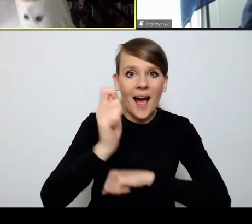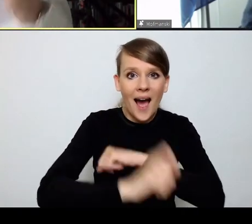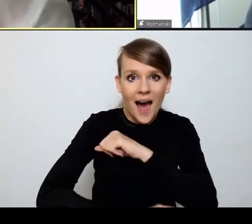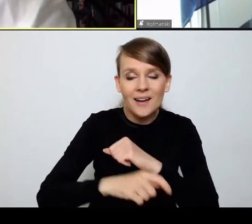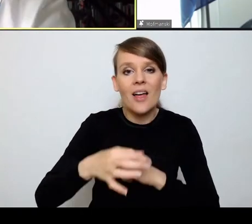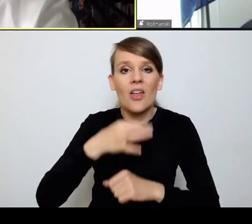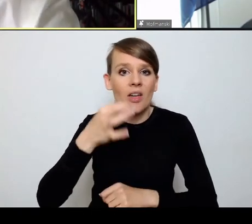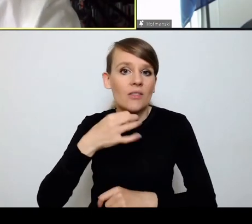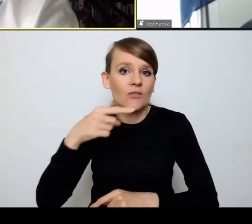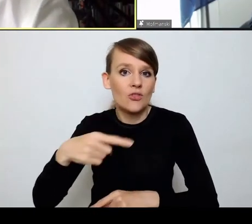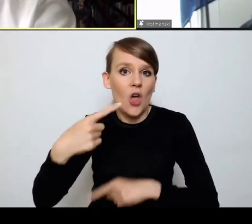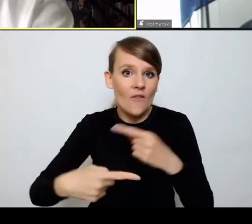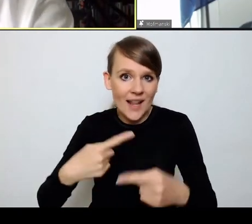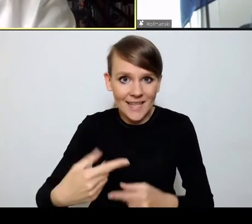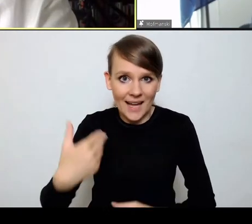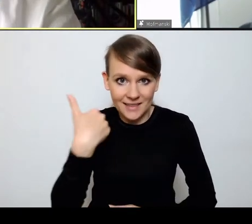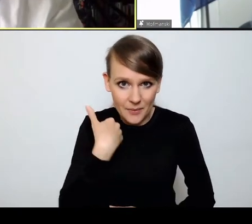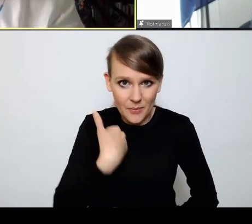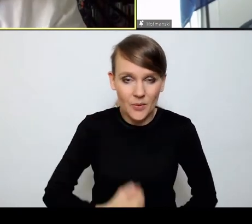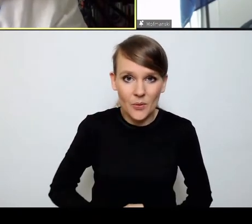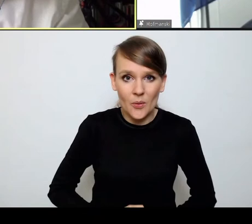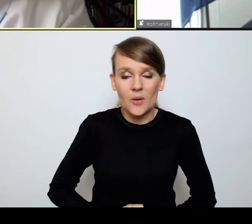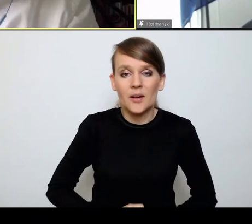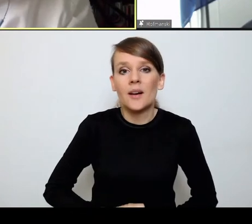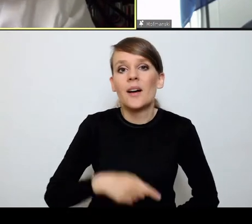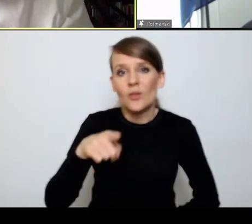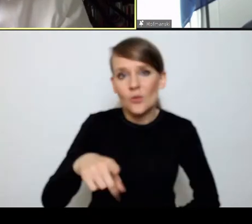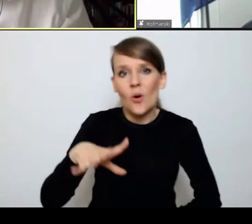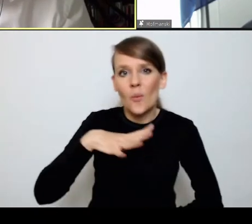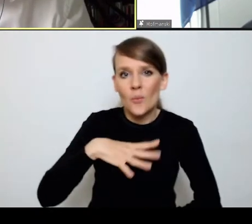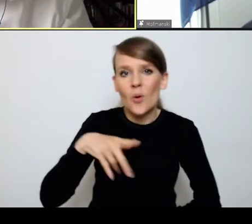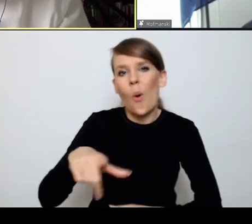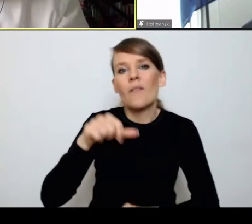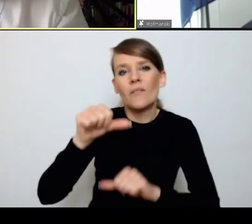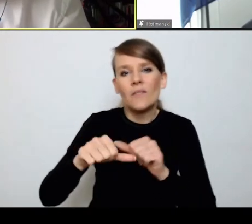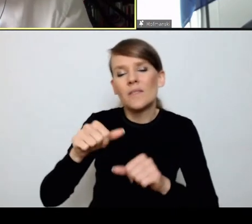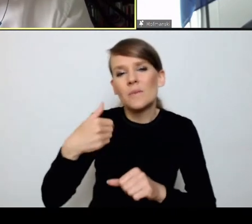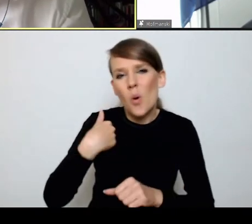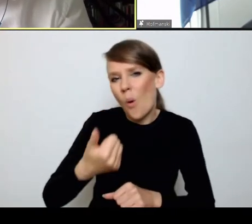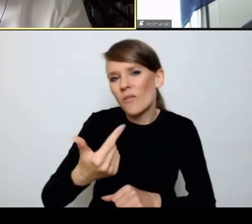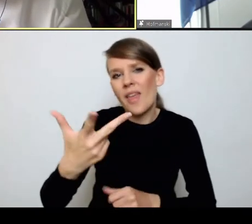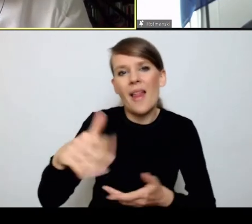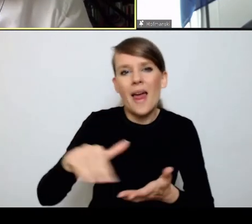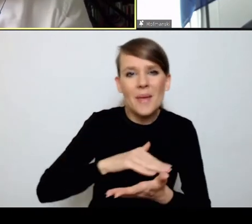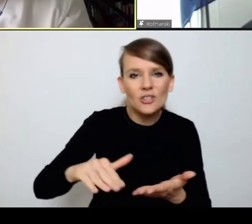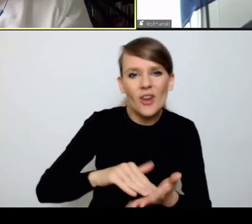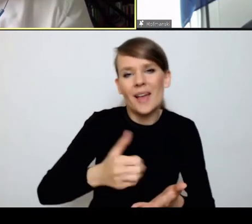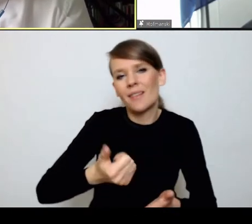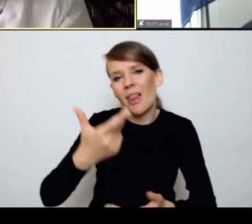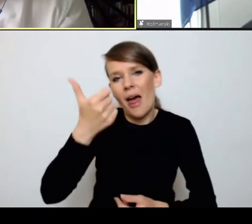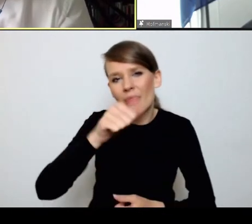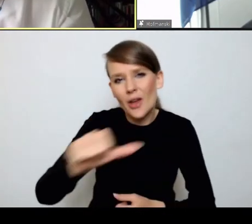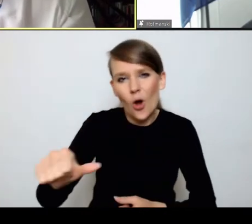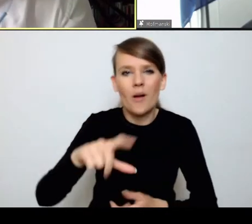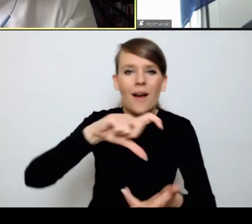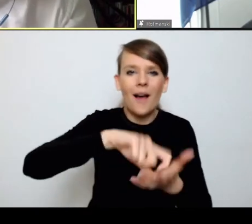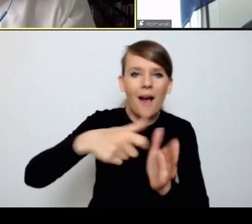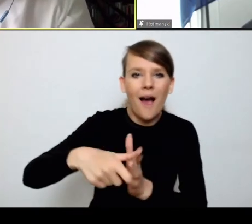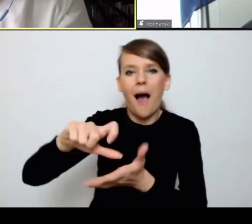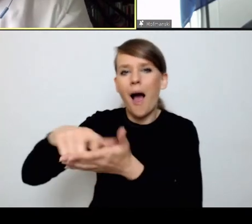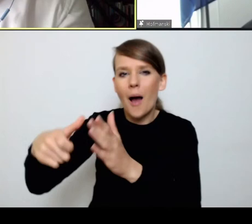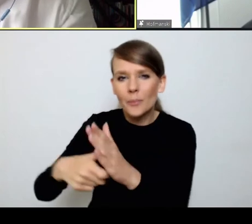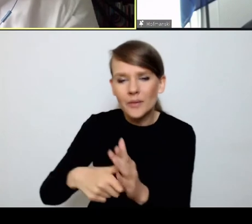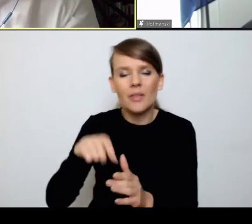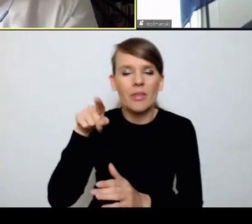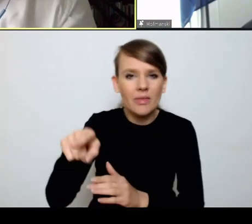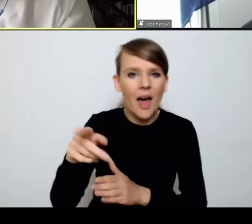kodyfikacji karnych powstawały przez wiele, wiele miesięcy i tygodni w zaciszach gabinetu i dopiero później